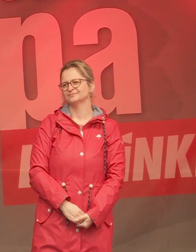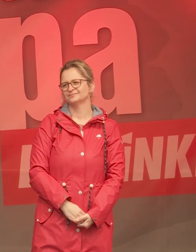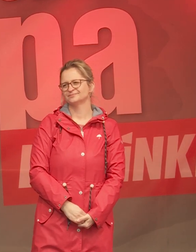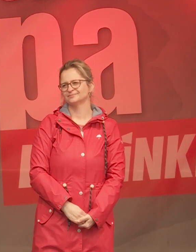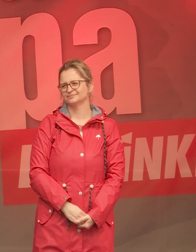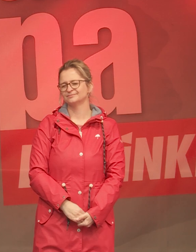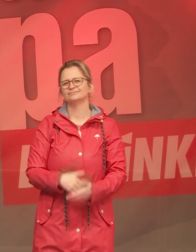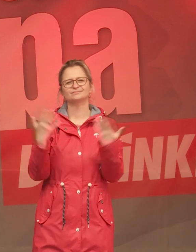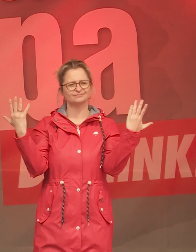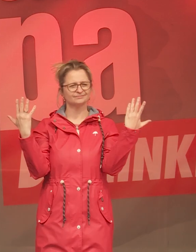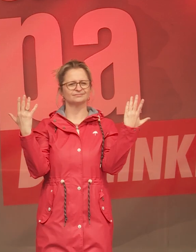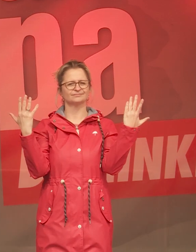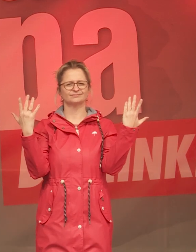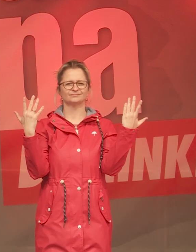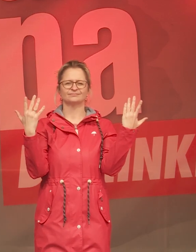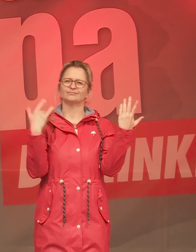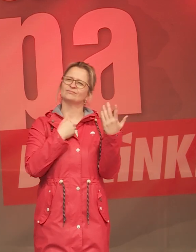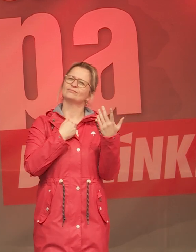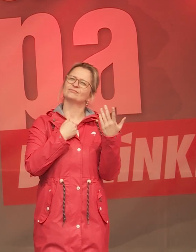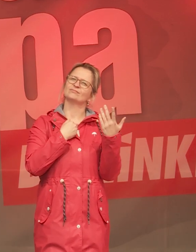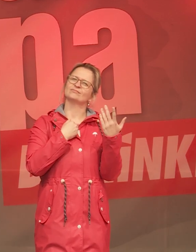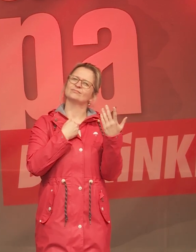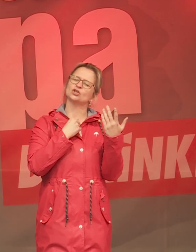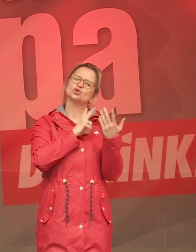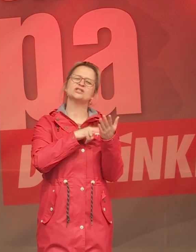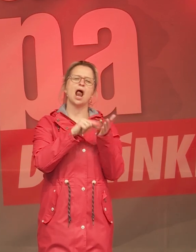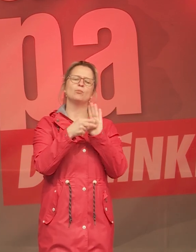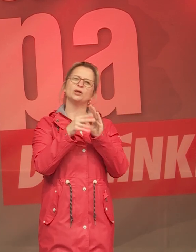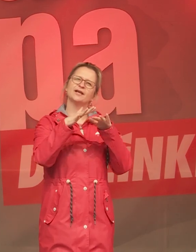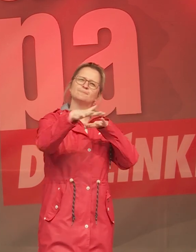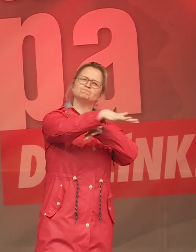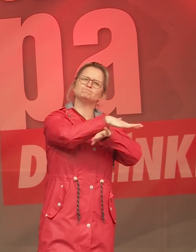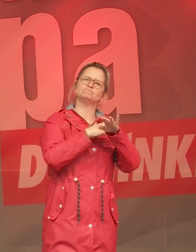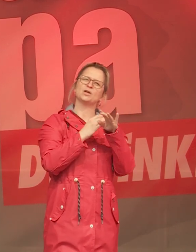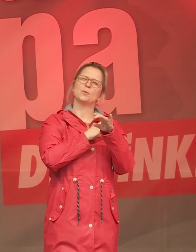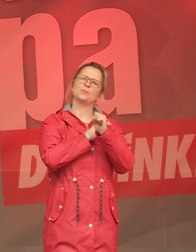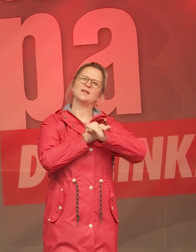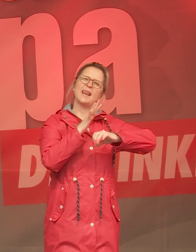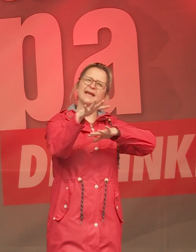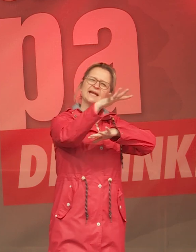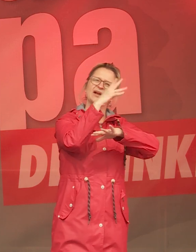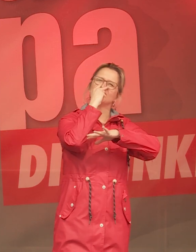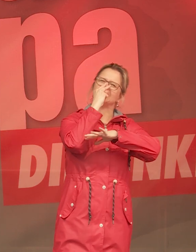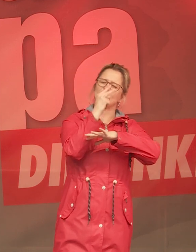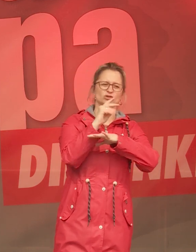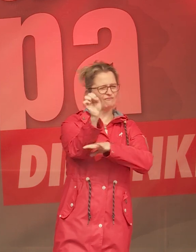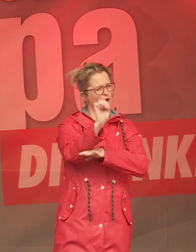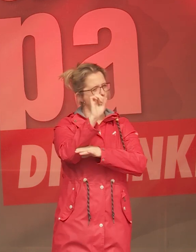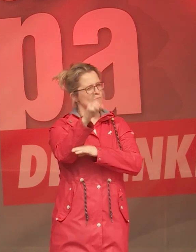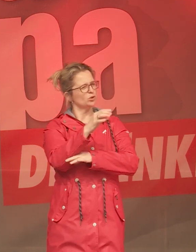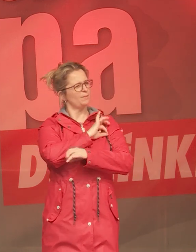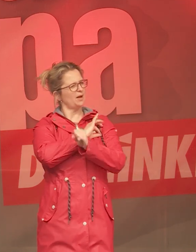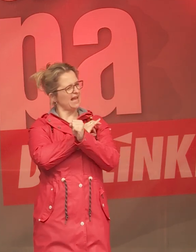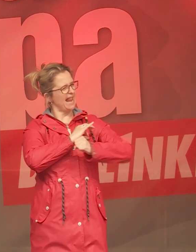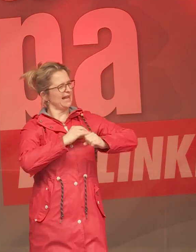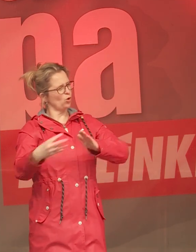Und wie sieht alternativ linke Sozialpolitik aus? Warum ist es wichtig, dass die Linke gestärkt ins